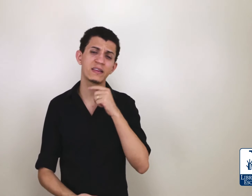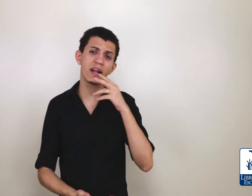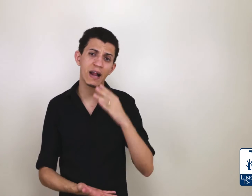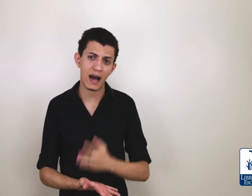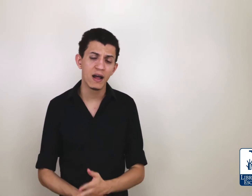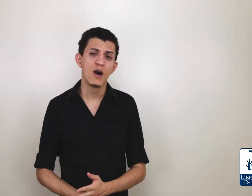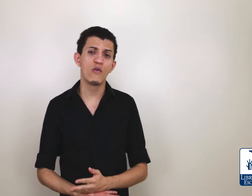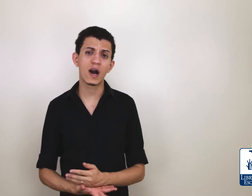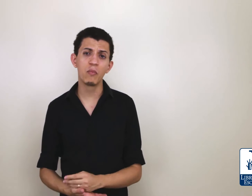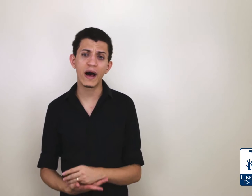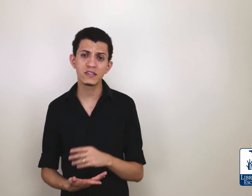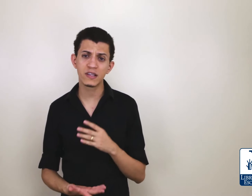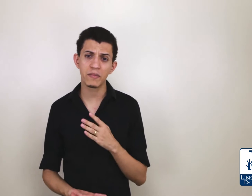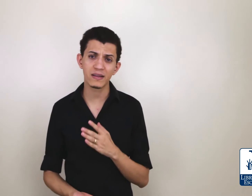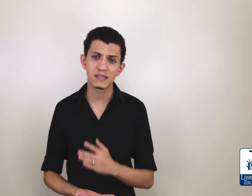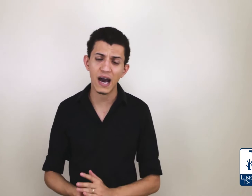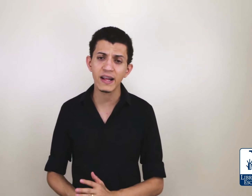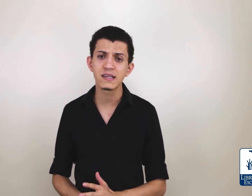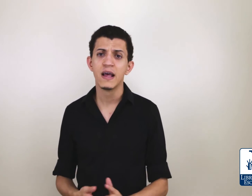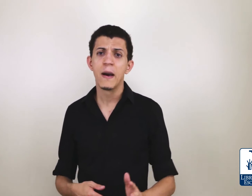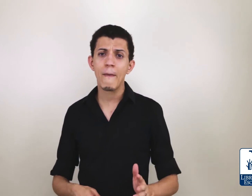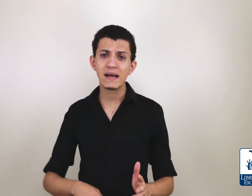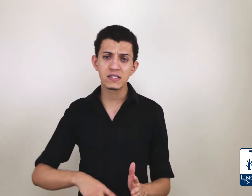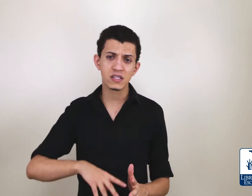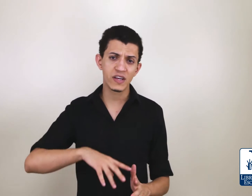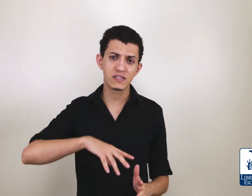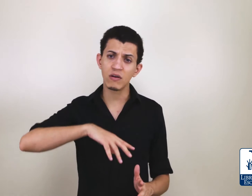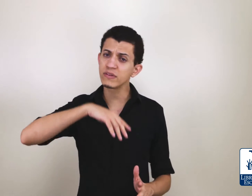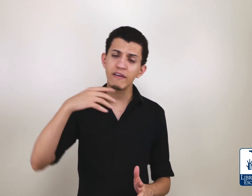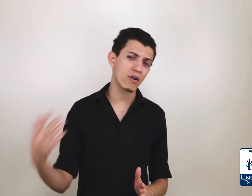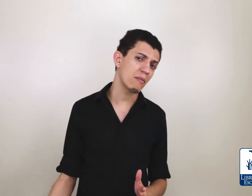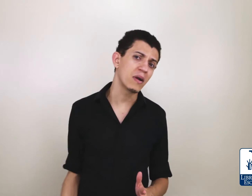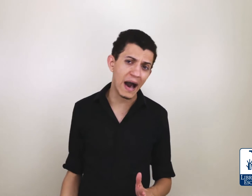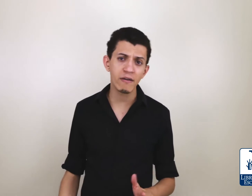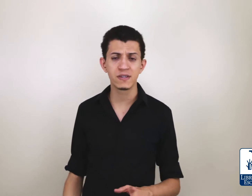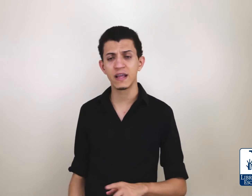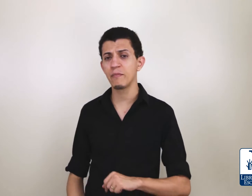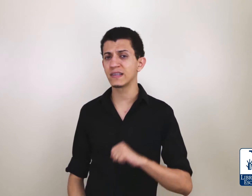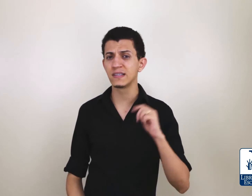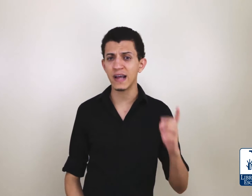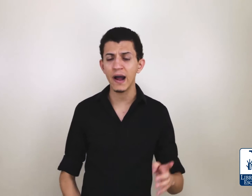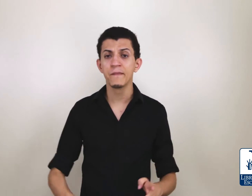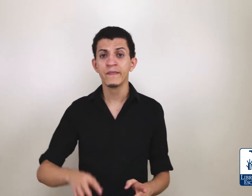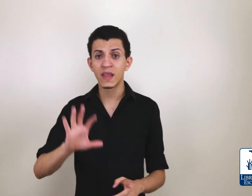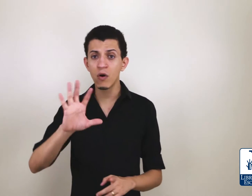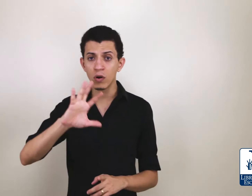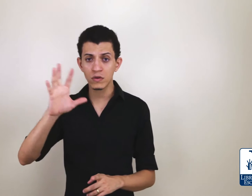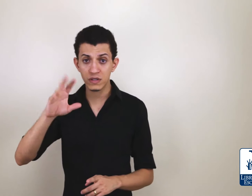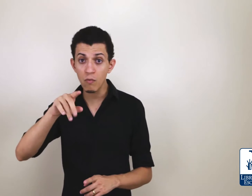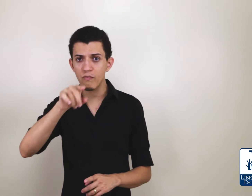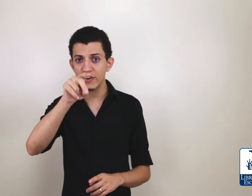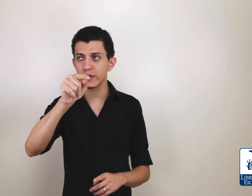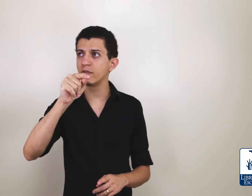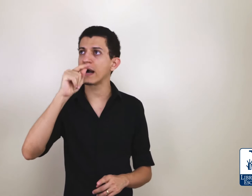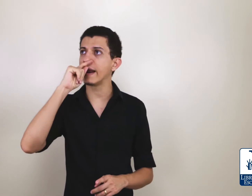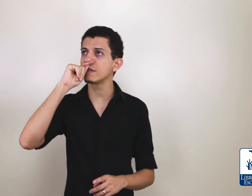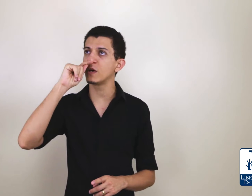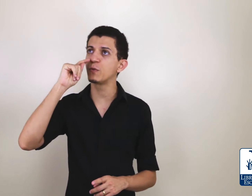treinar vocabulário de determinadas áreas, mas isso às vezes não tem vocabulário, você tem que pesquisar. Tem outro, tem um vídeo aqui no canal, você pode